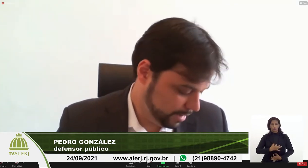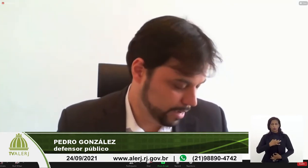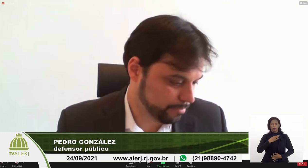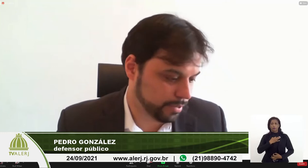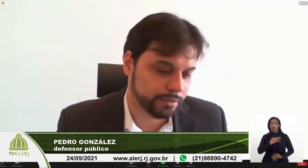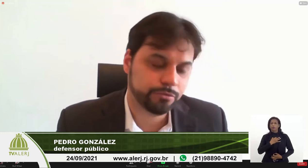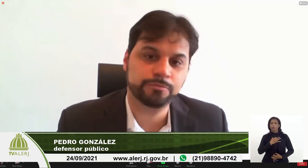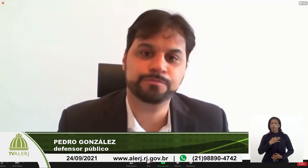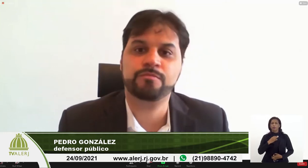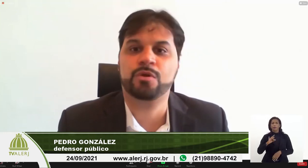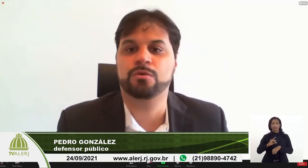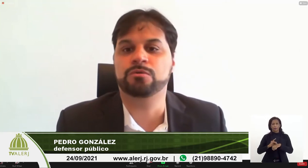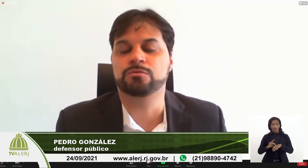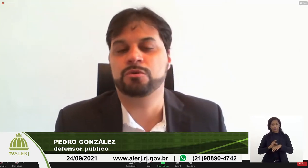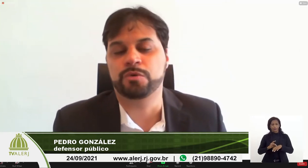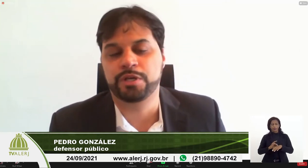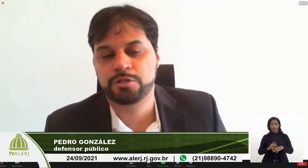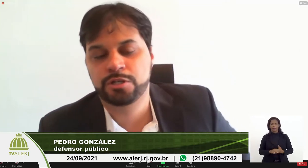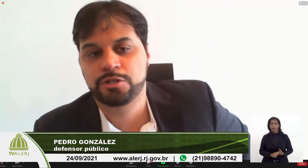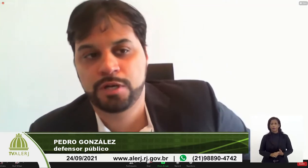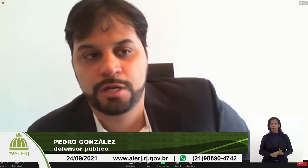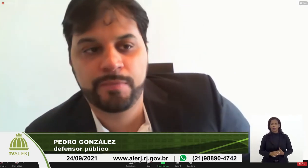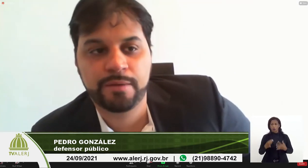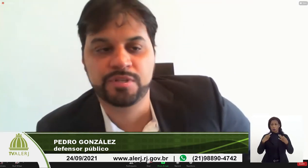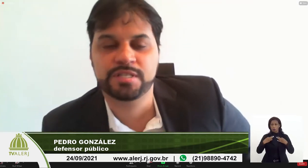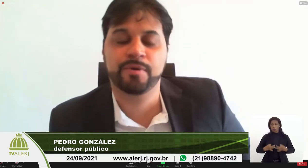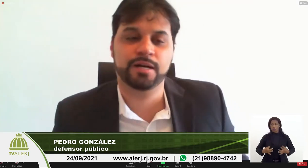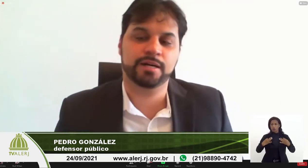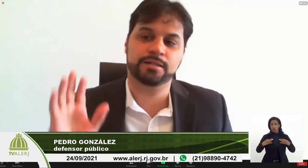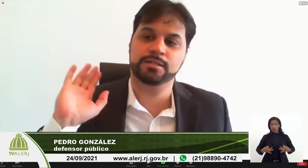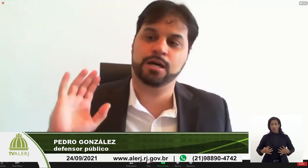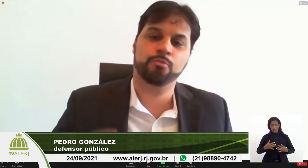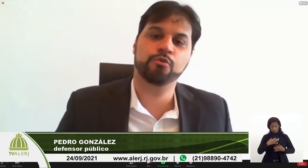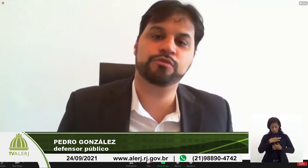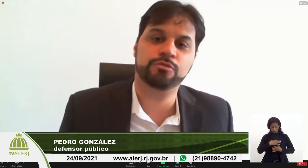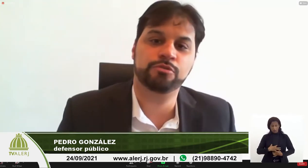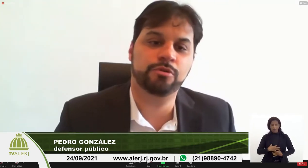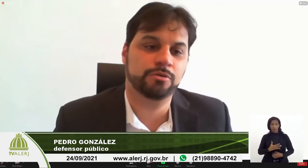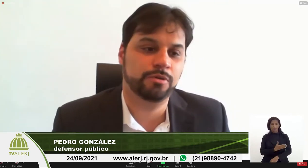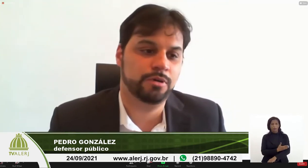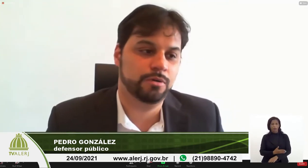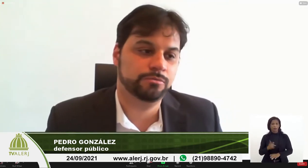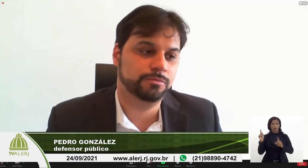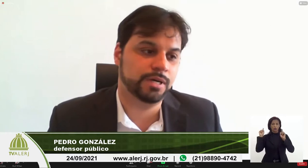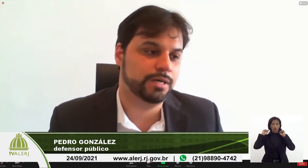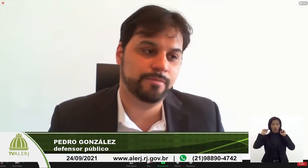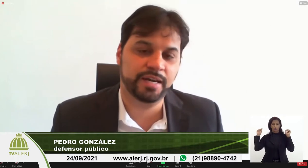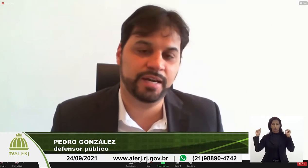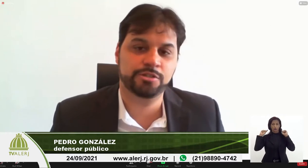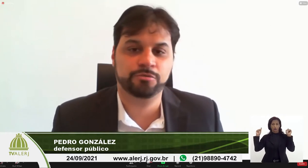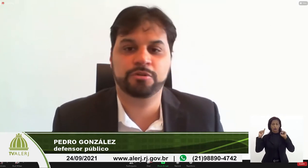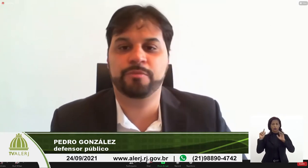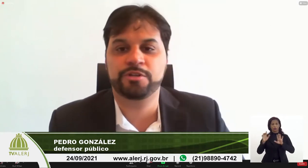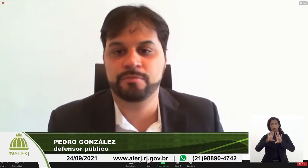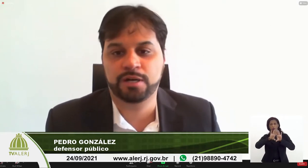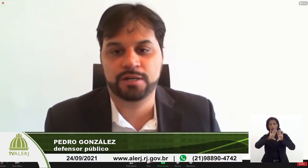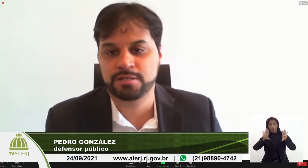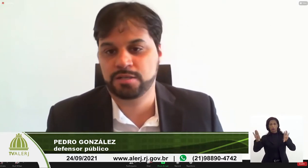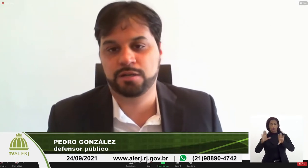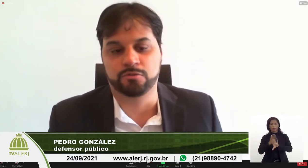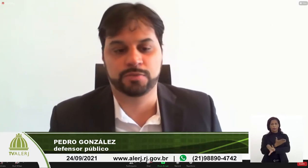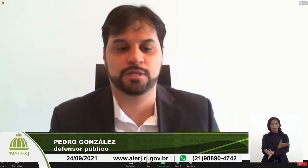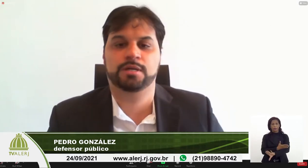preto com riscas, uma camisa branca, ao meu fundo uma parede totalmente